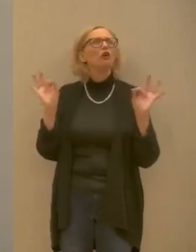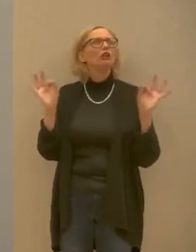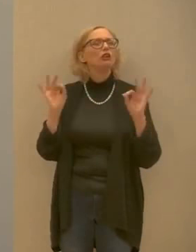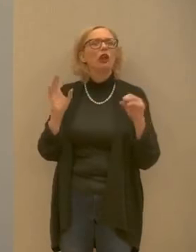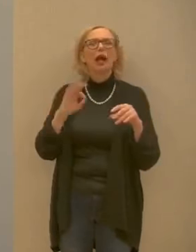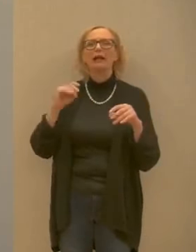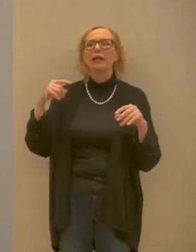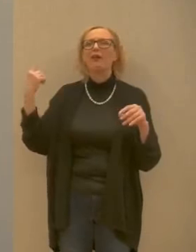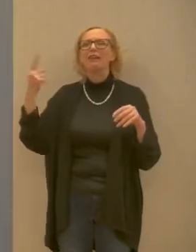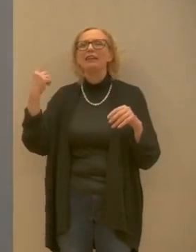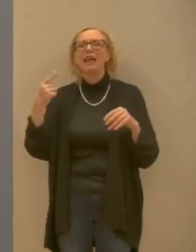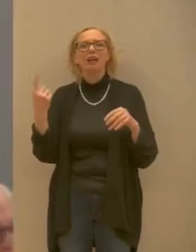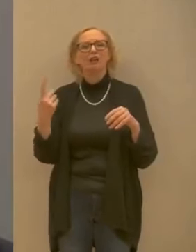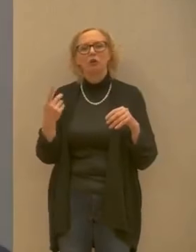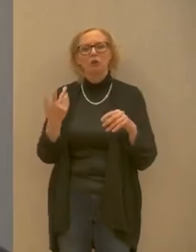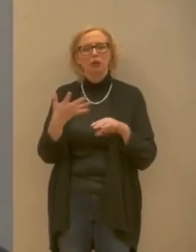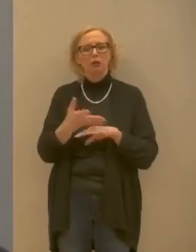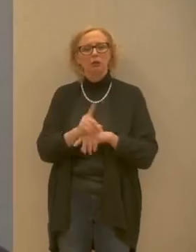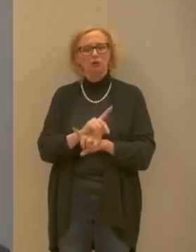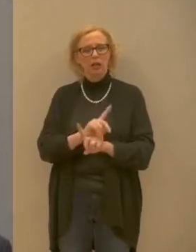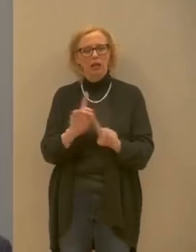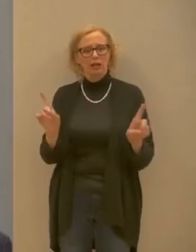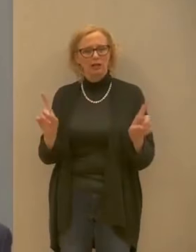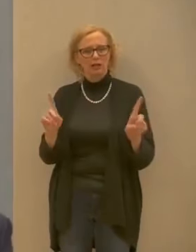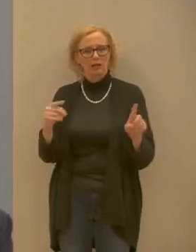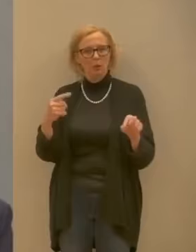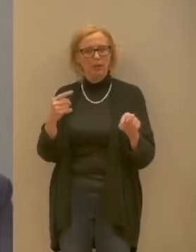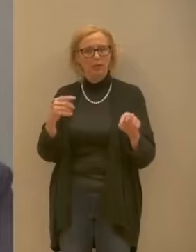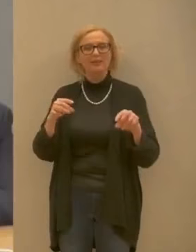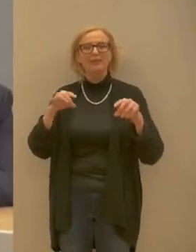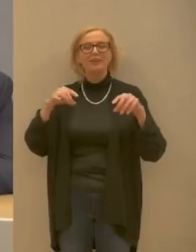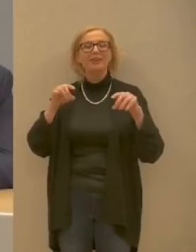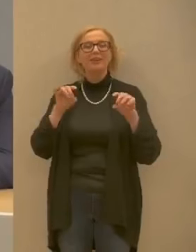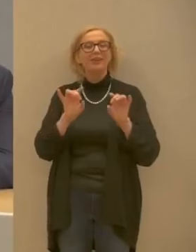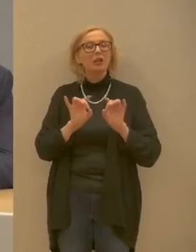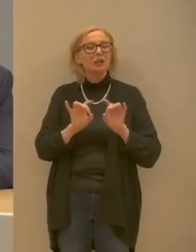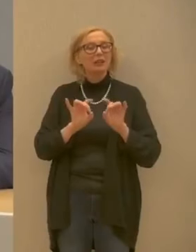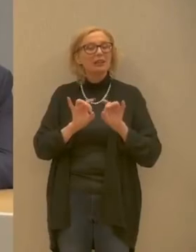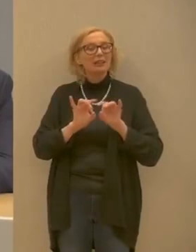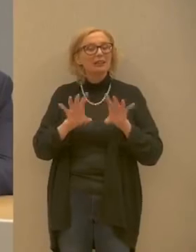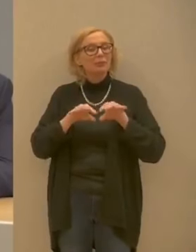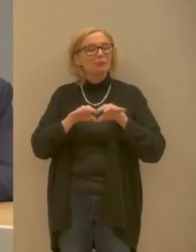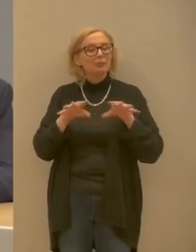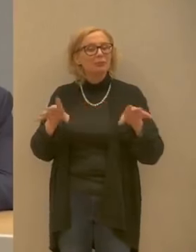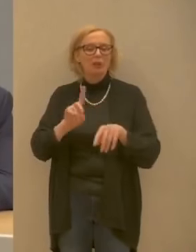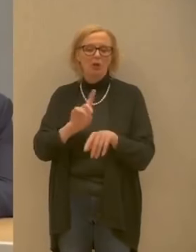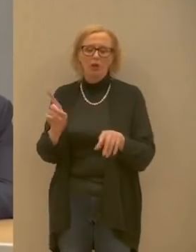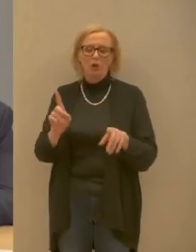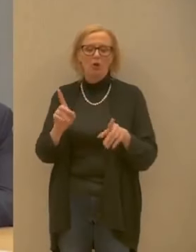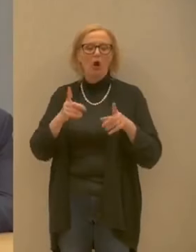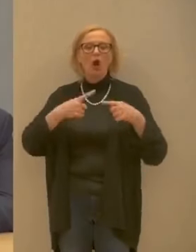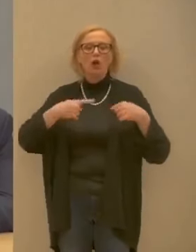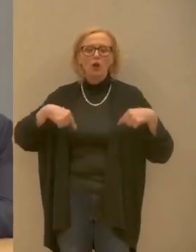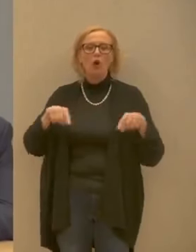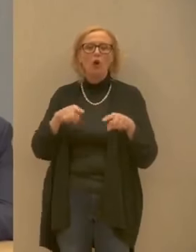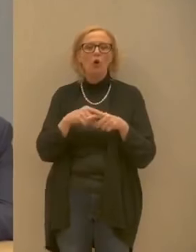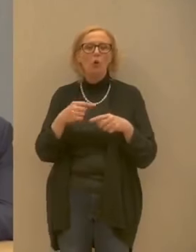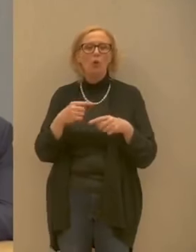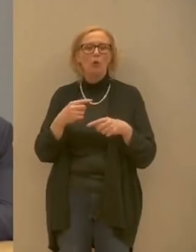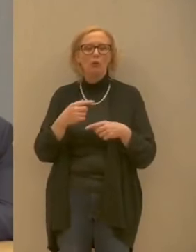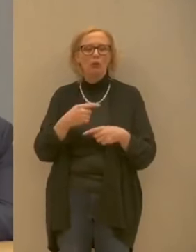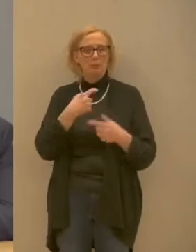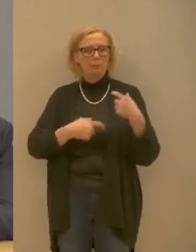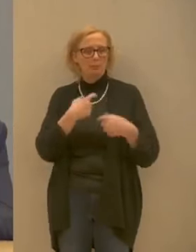ventilatore non si parla di altro non sono questi che distribuiscono il virus siamo sempre noi che con un comportamento scorretto perché